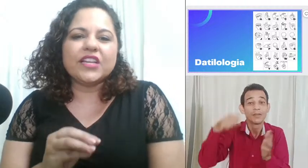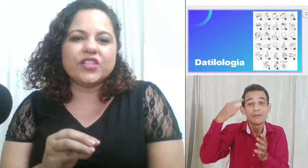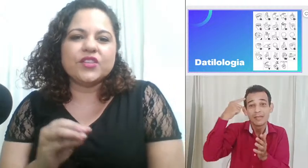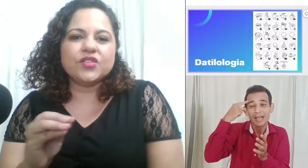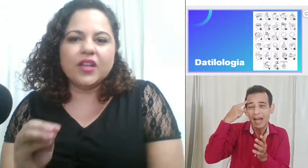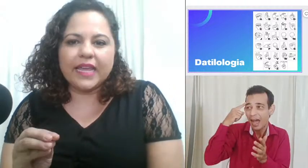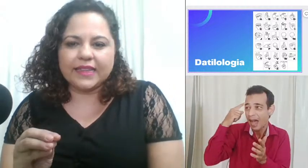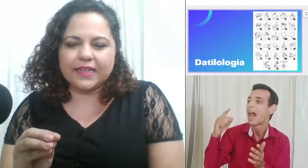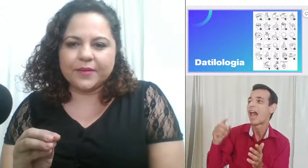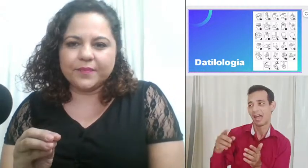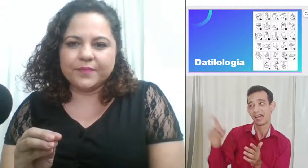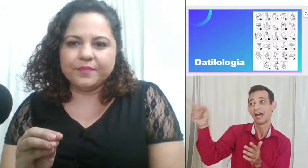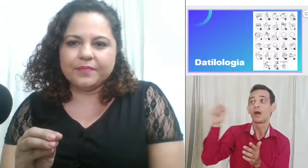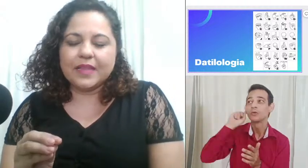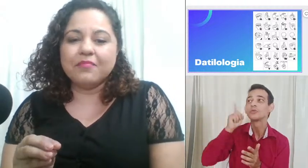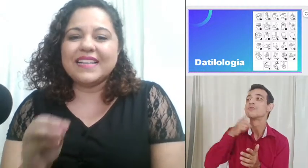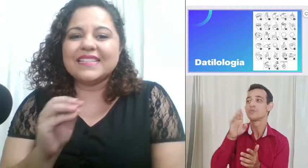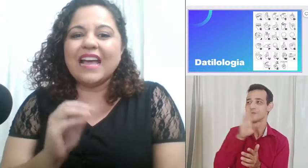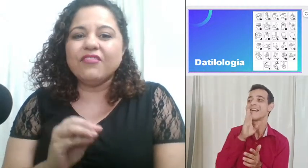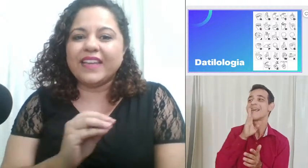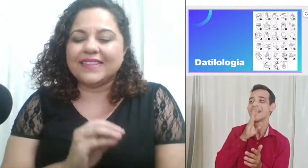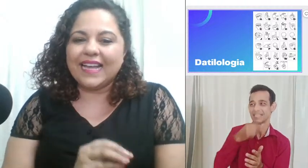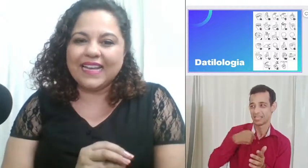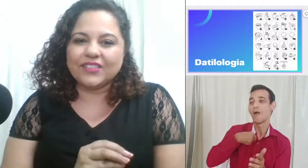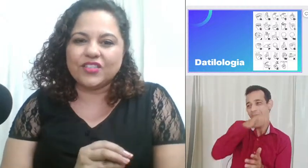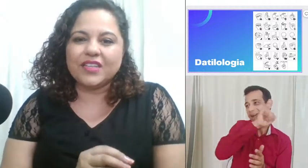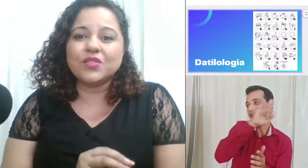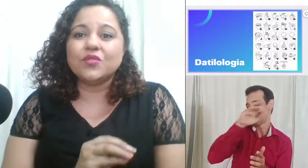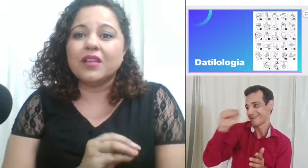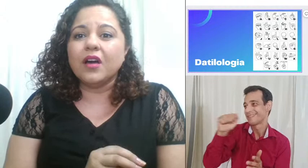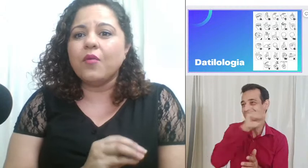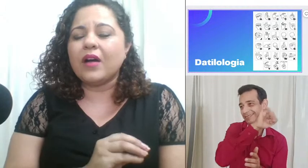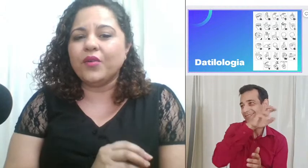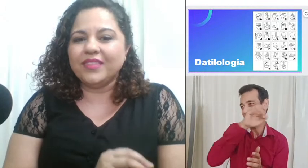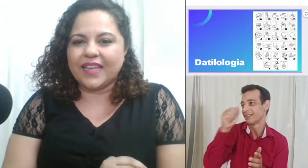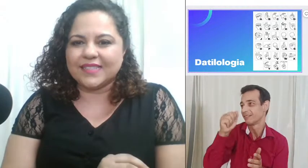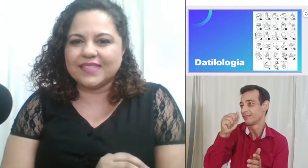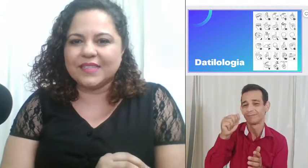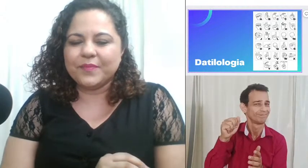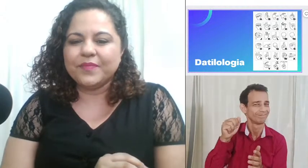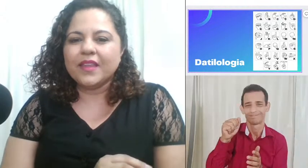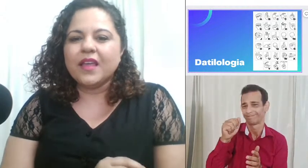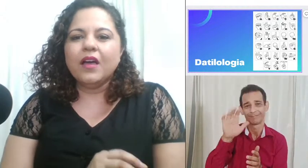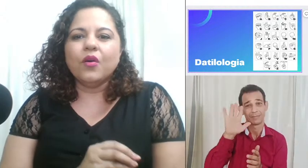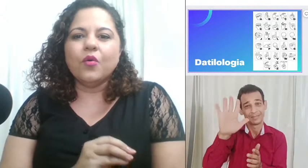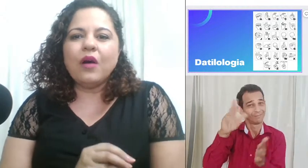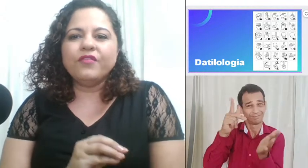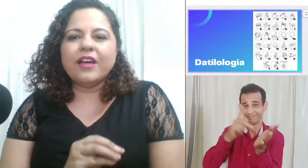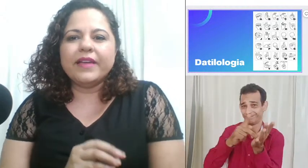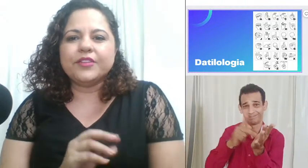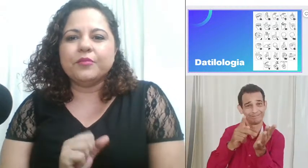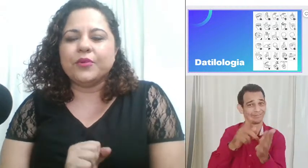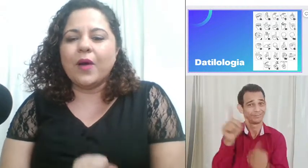a gente soletra. Mas, na verdade, isso não acontece. O alfabeto manual